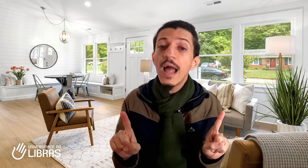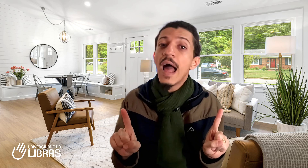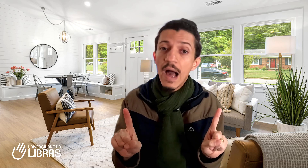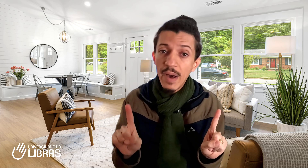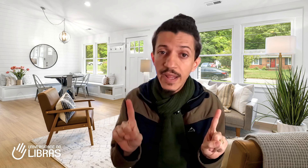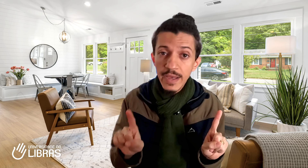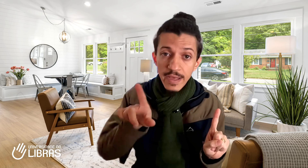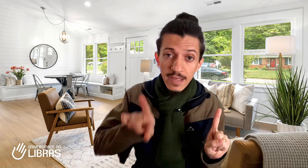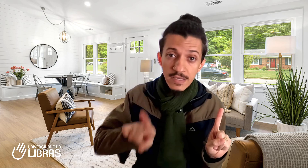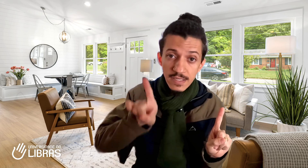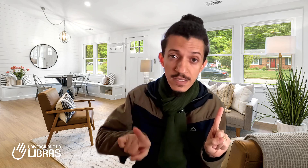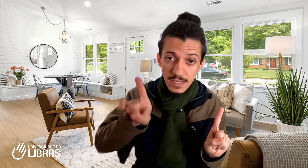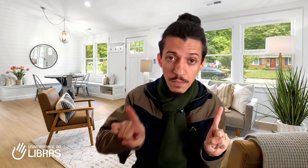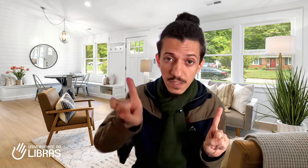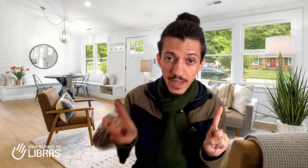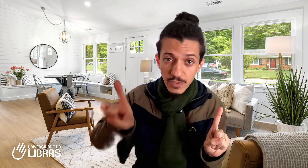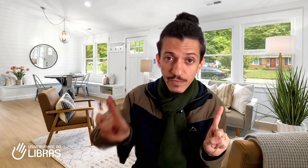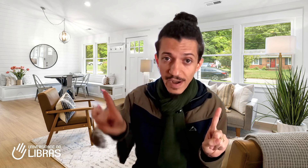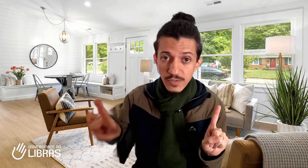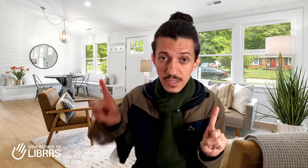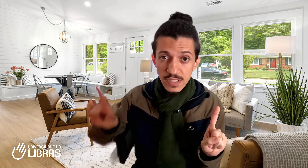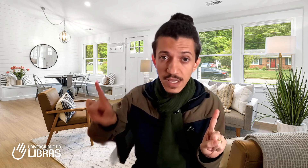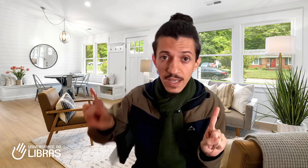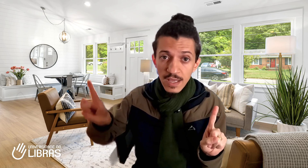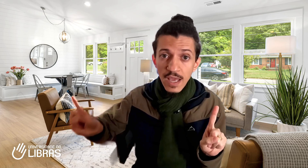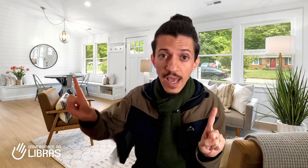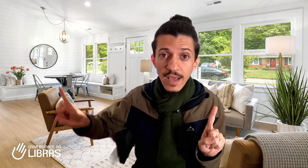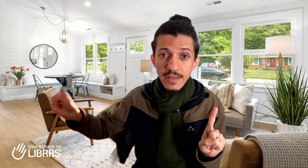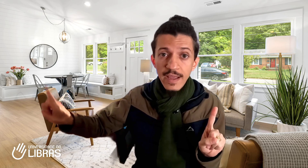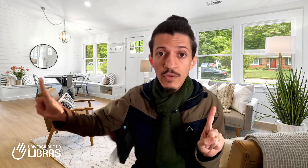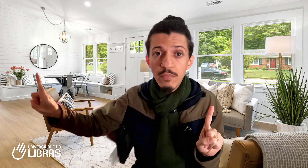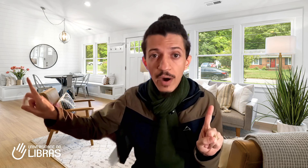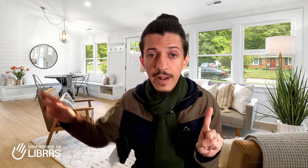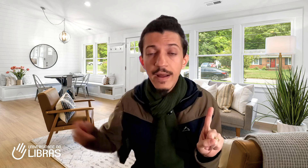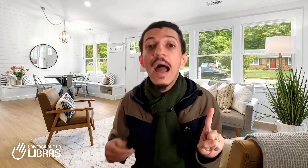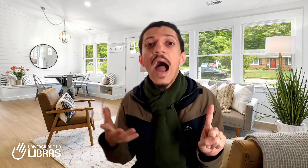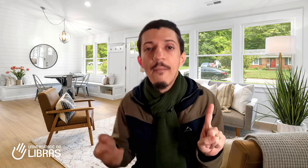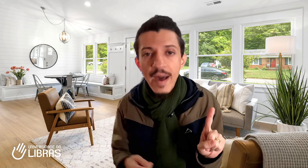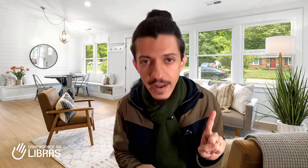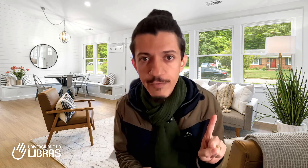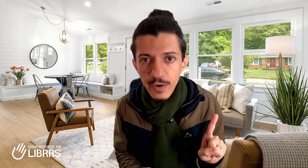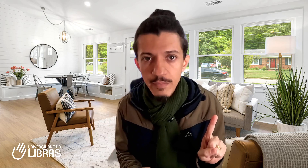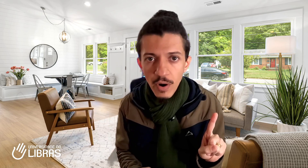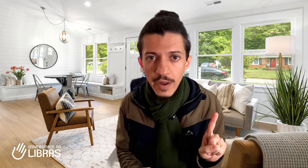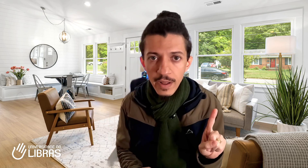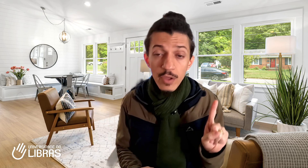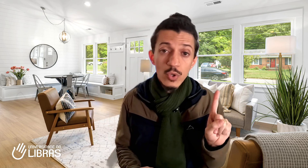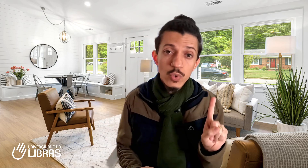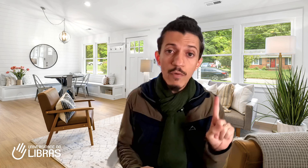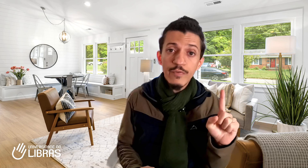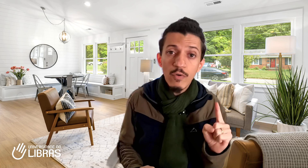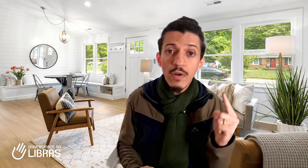A Maria. E se simplesmente eu faço assim, quem é que está indo embora? A Maria foi embora. E o João ficou lá